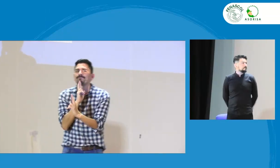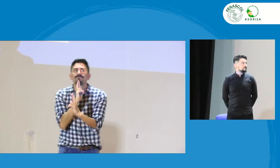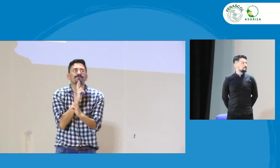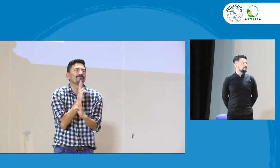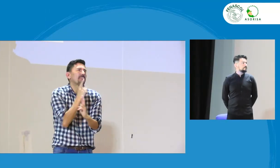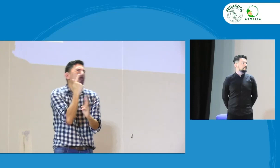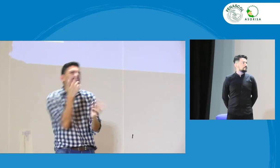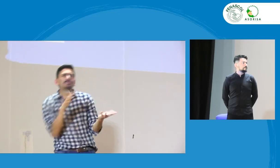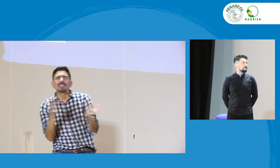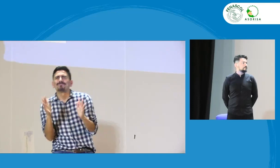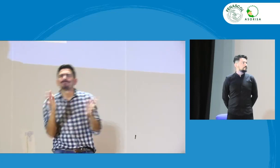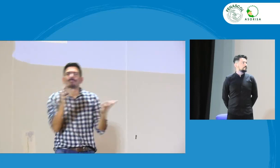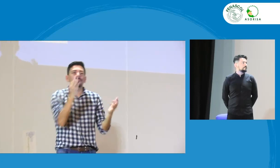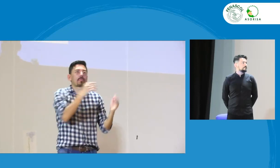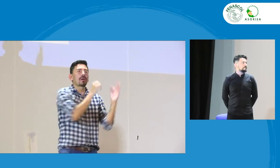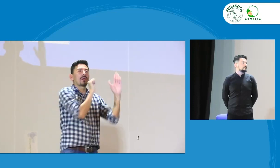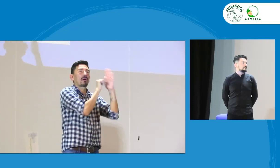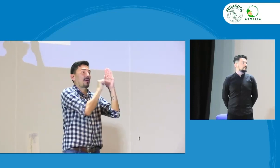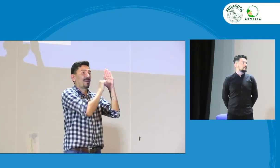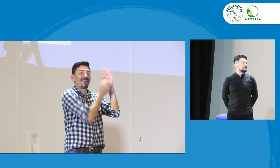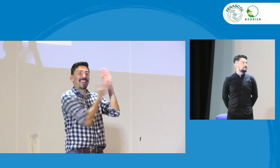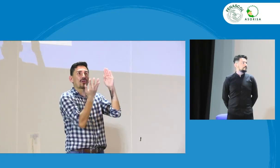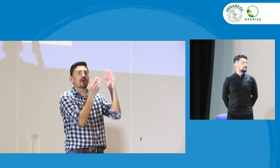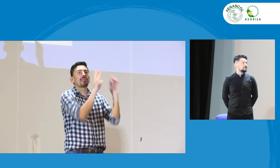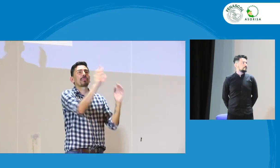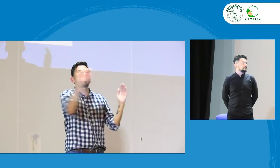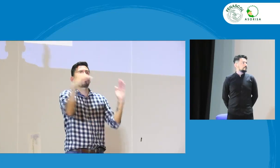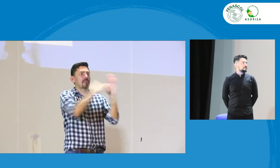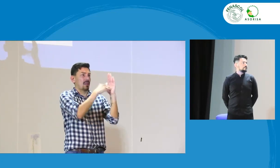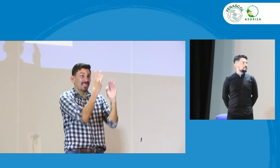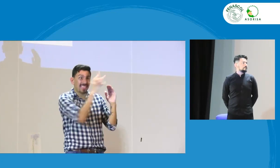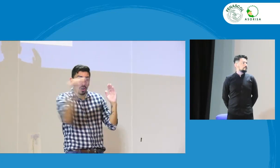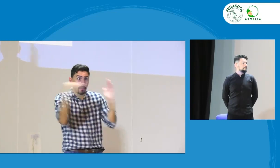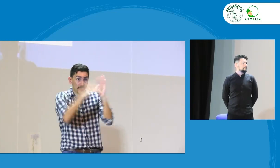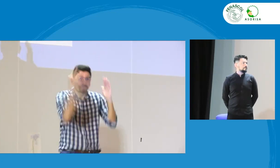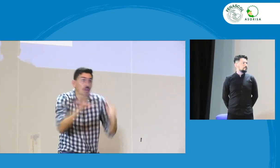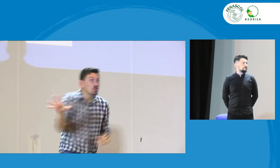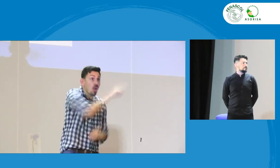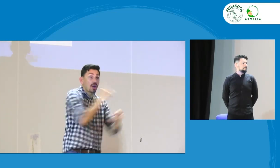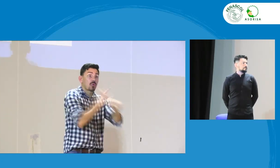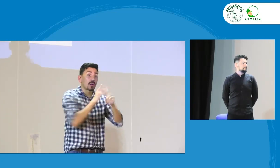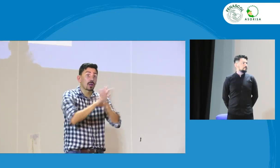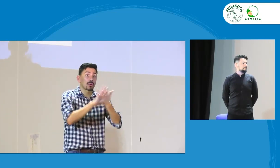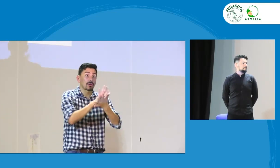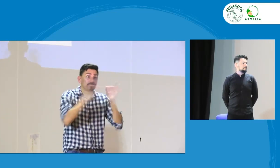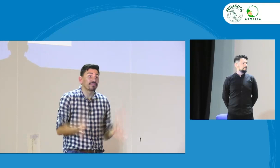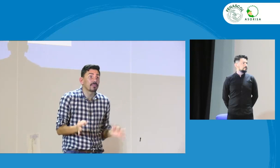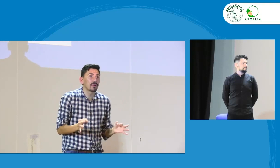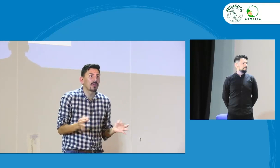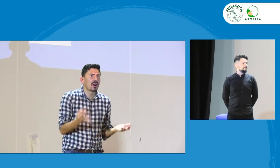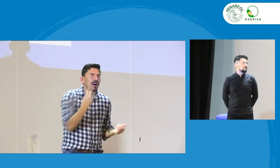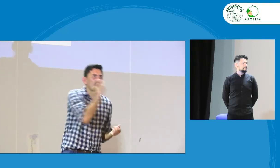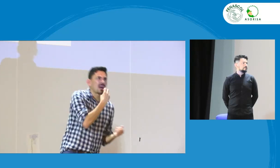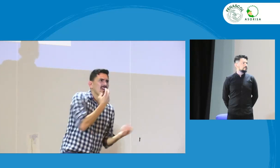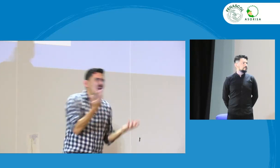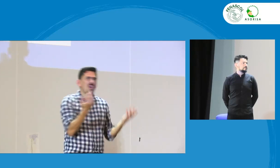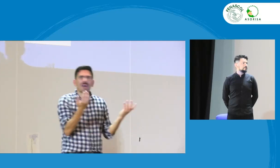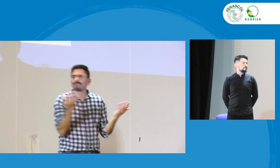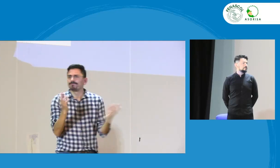respuestas claras, entonces, el DANE nos daba un número, pero todos eran señantes, eran oralistas, que eran, no